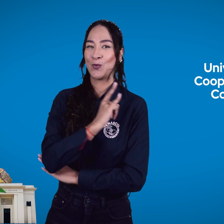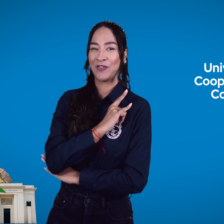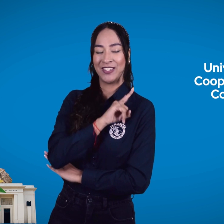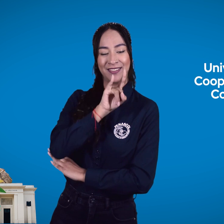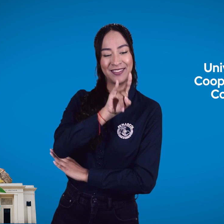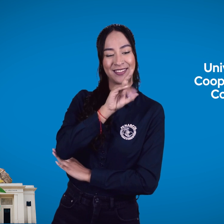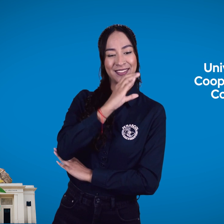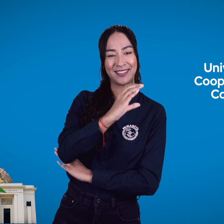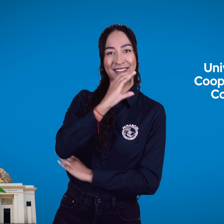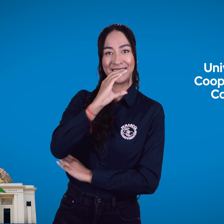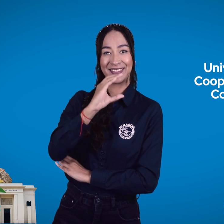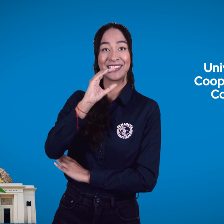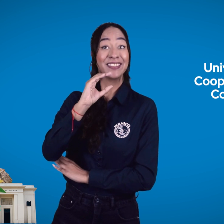y la UCC.